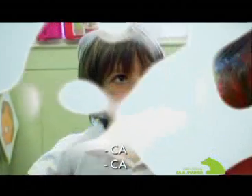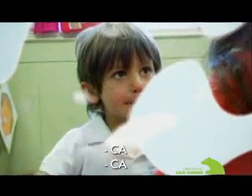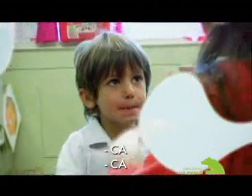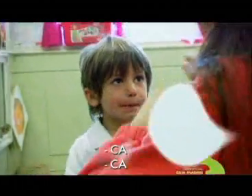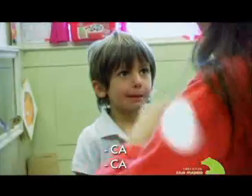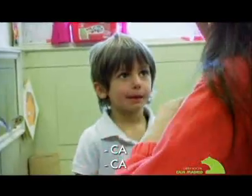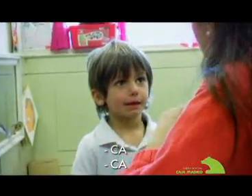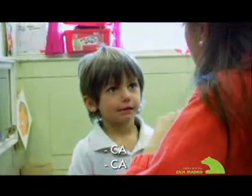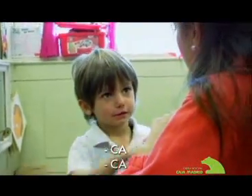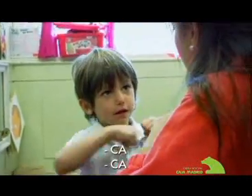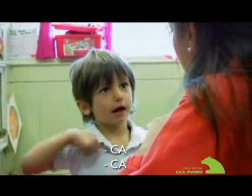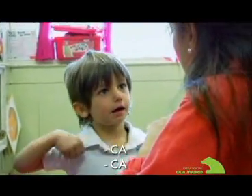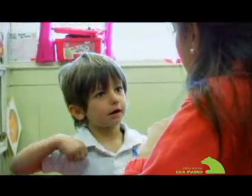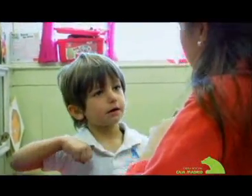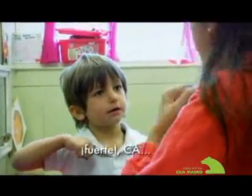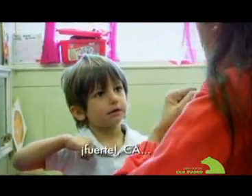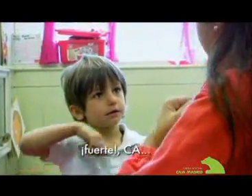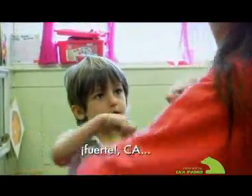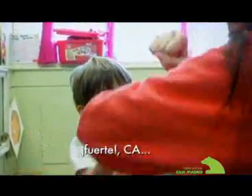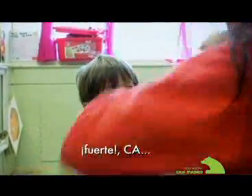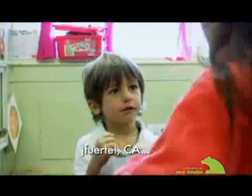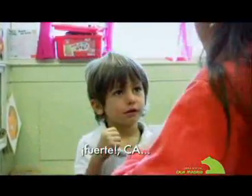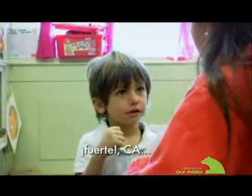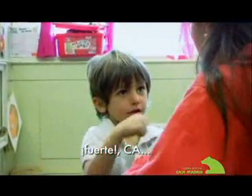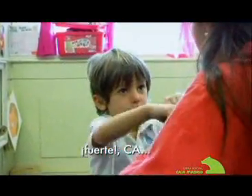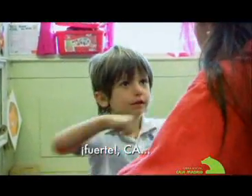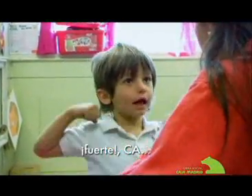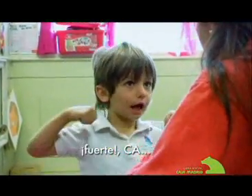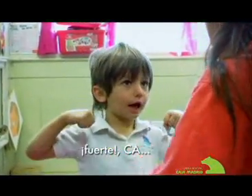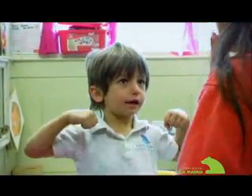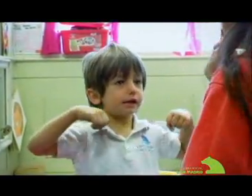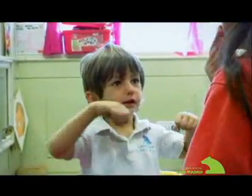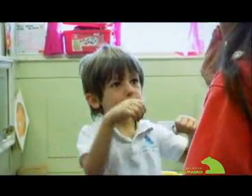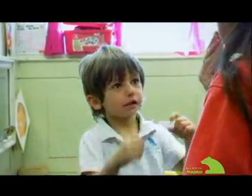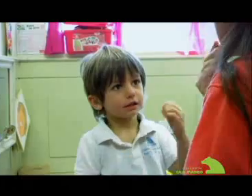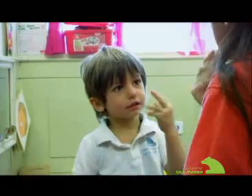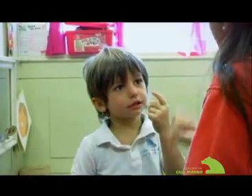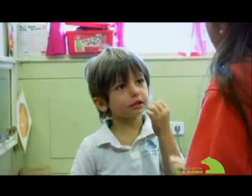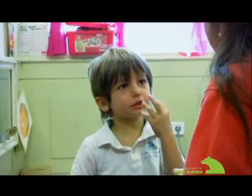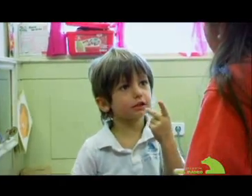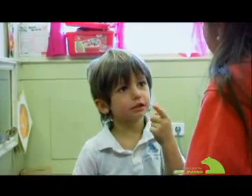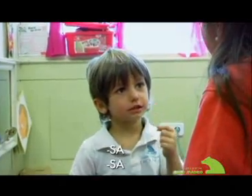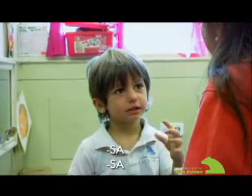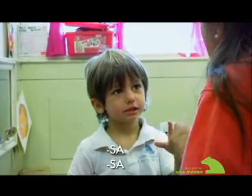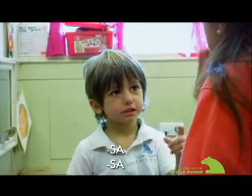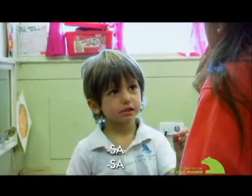¡Ca! ¡Ca! ¡Fuerte! ¡Ca! ¡Ca! ¡Saa!